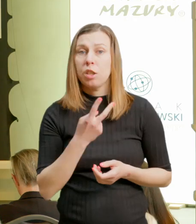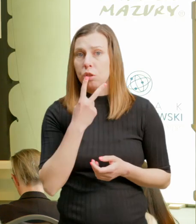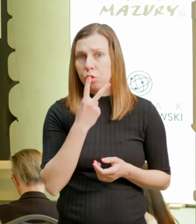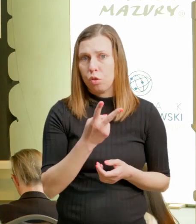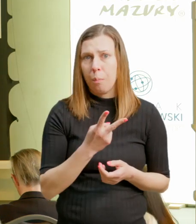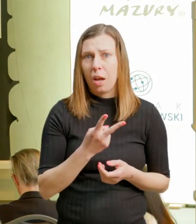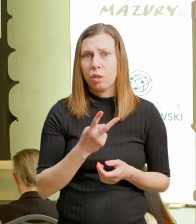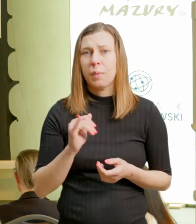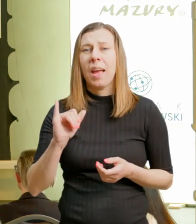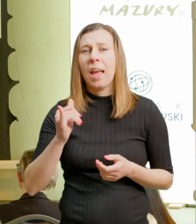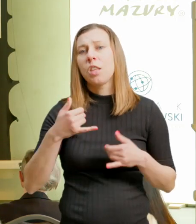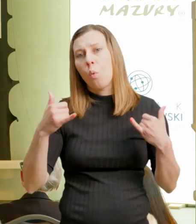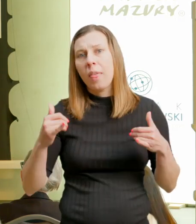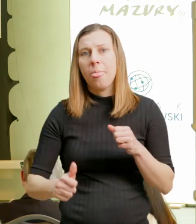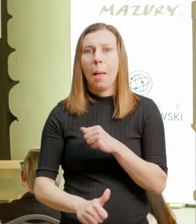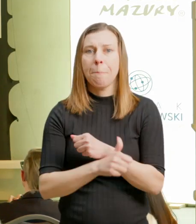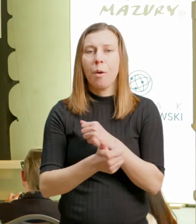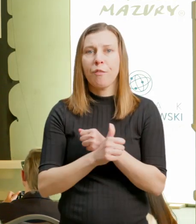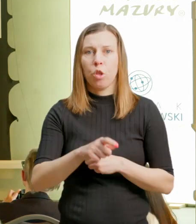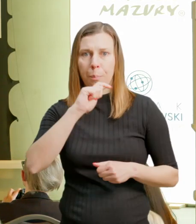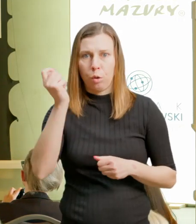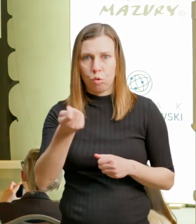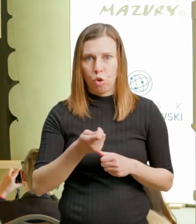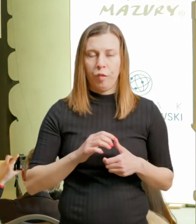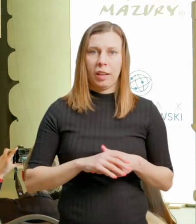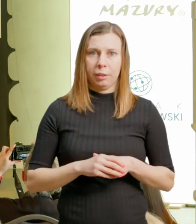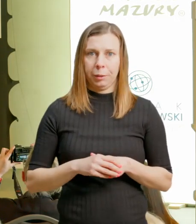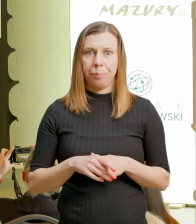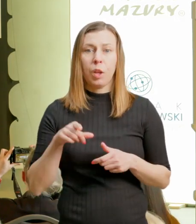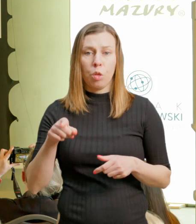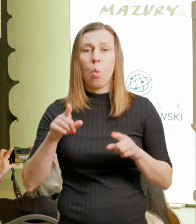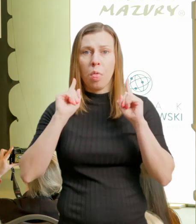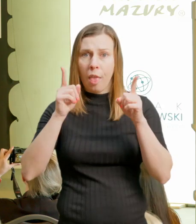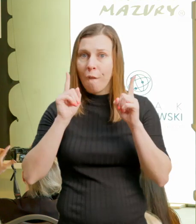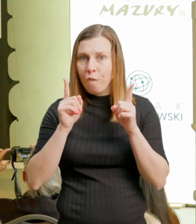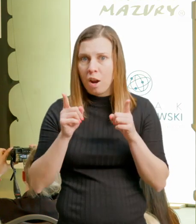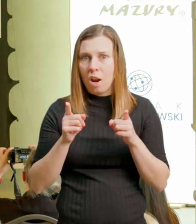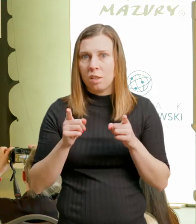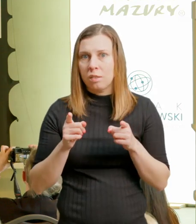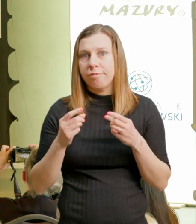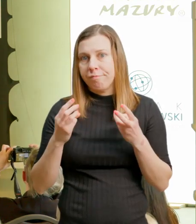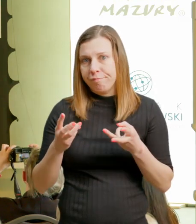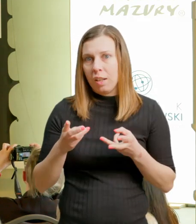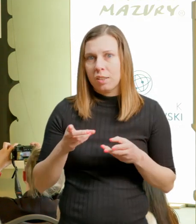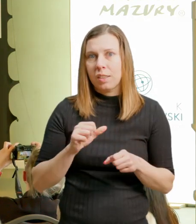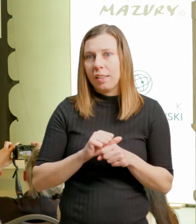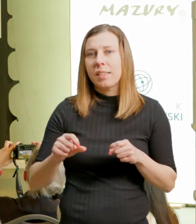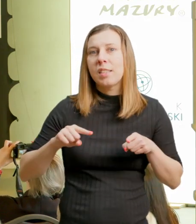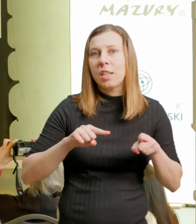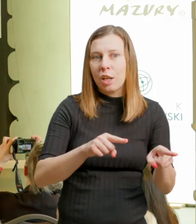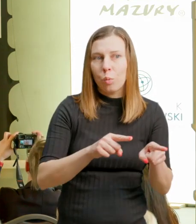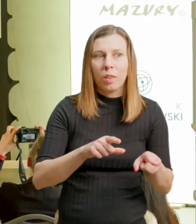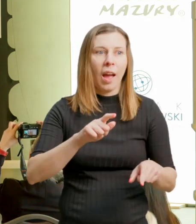No więc jeśli wiemy po co głównie chcemy podróżować, ale przyjrzyjmy się innym powodom również podróżowania.